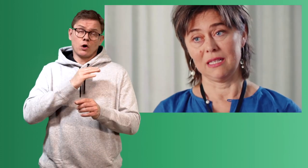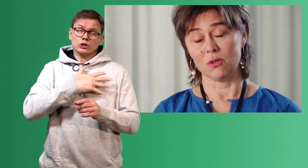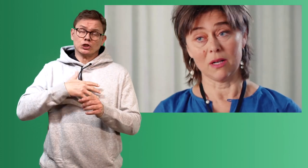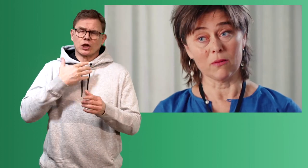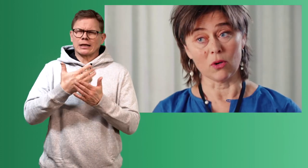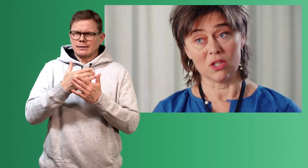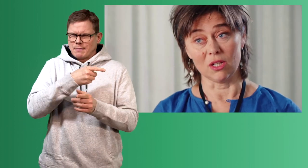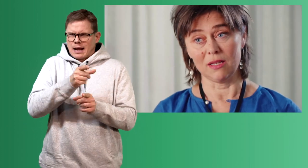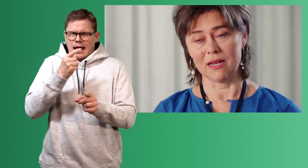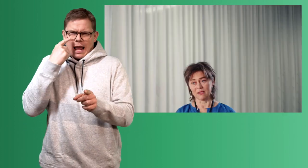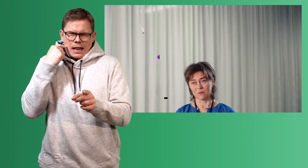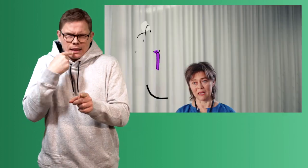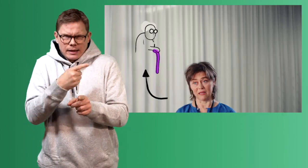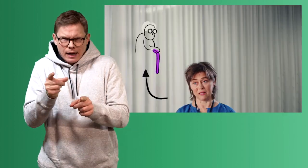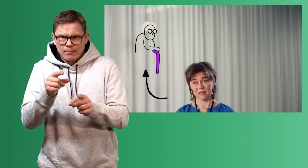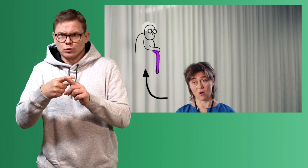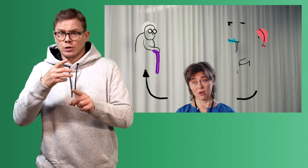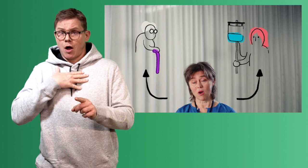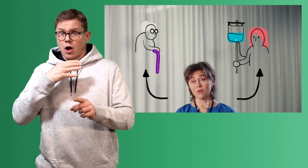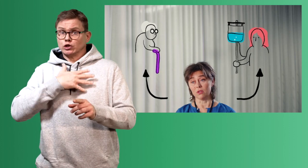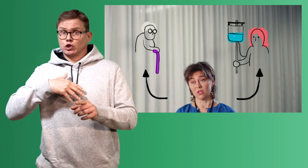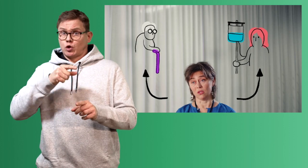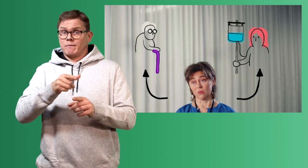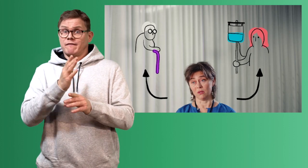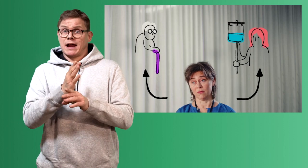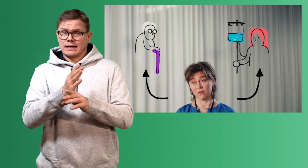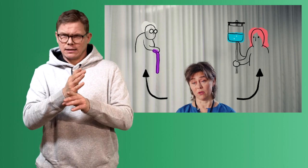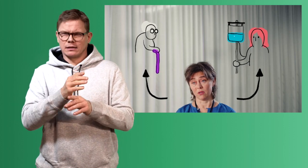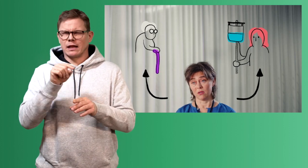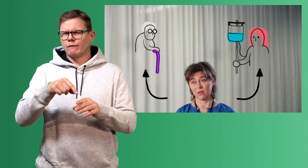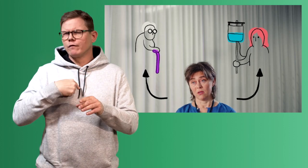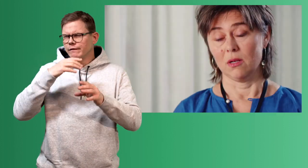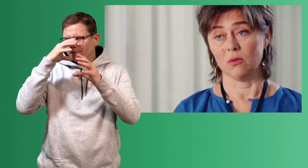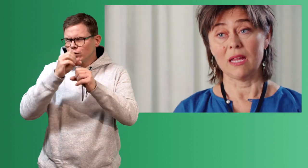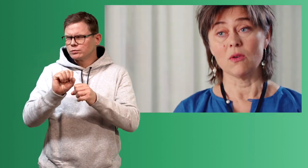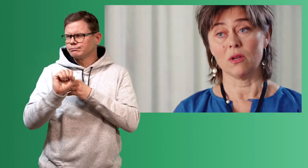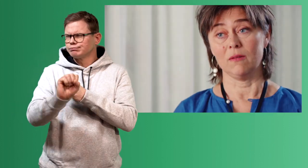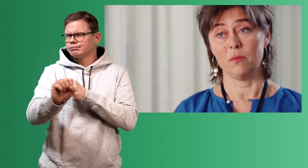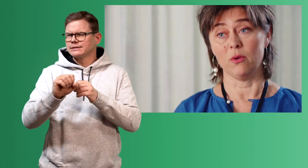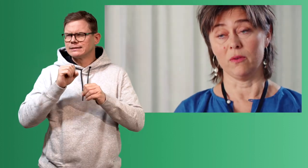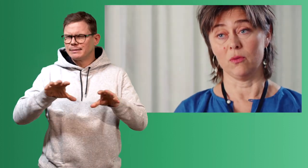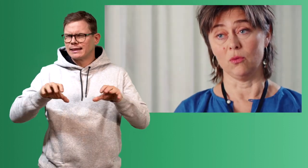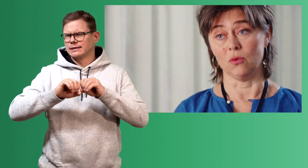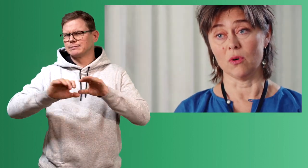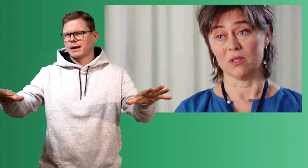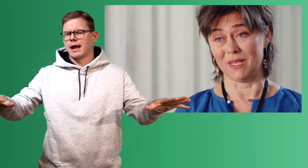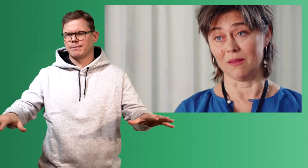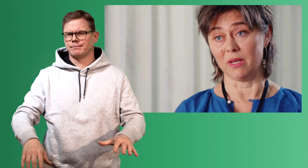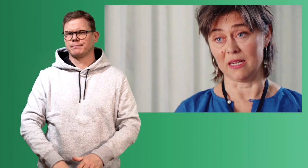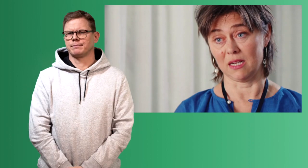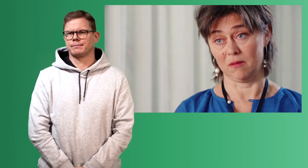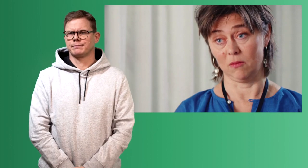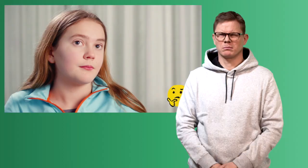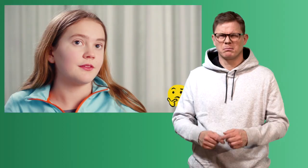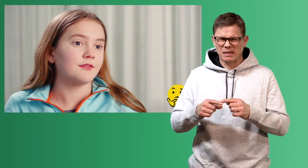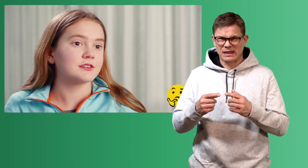at de som blir alvorlig syke, det er de som er eldre og har andre sykdommer fra før. Og det gjør at vi prøver å unngå at smitten